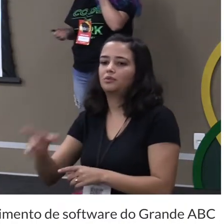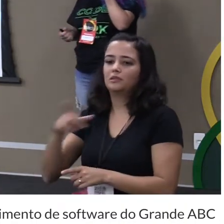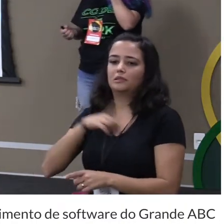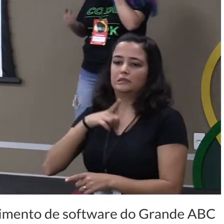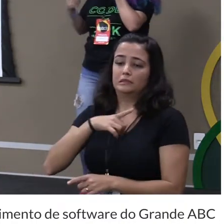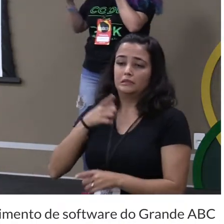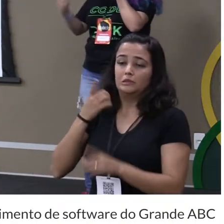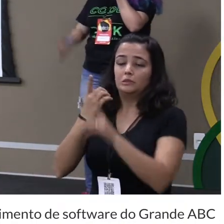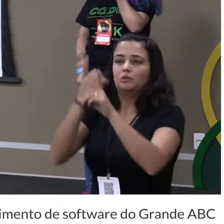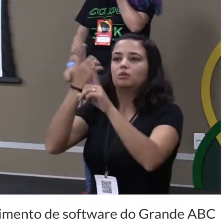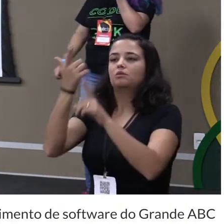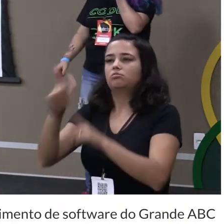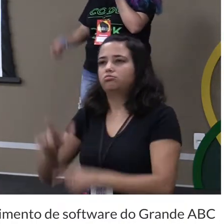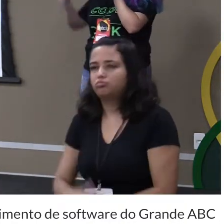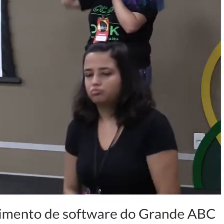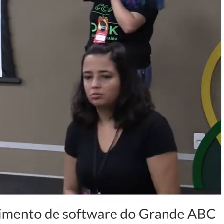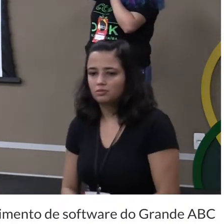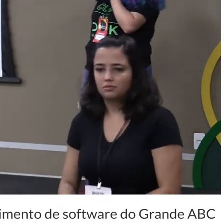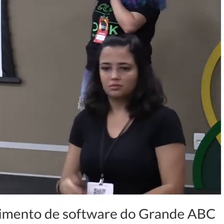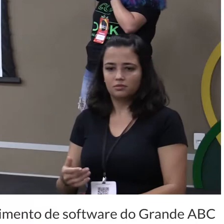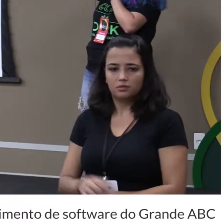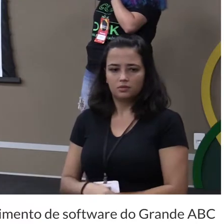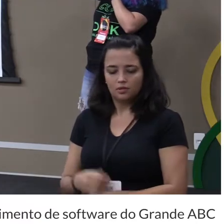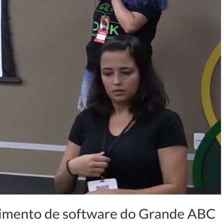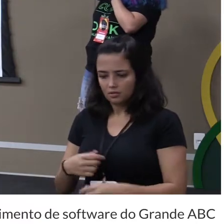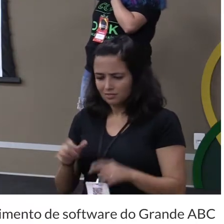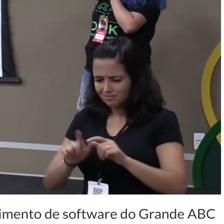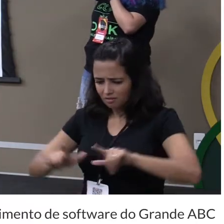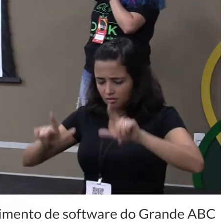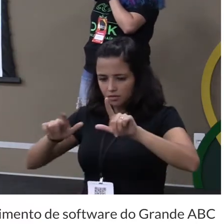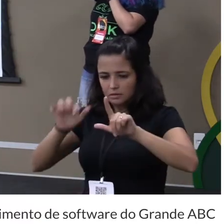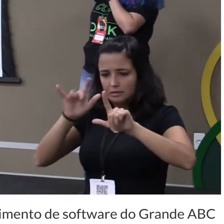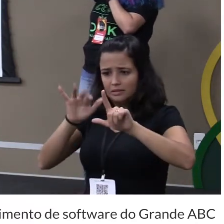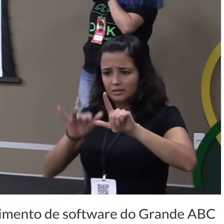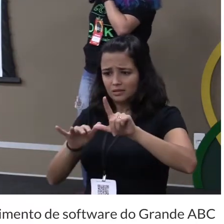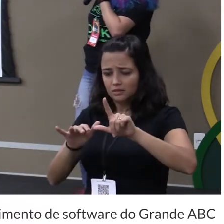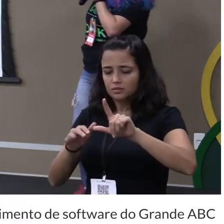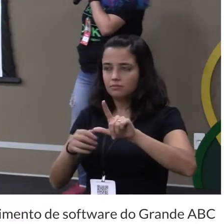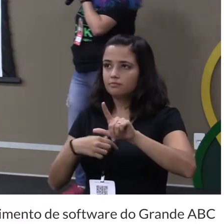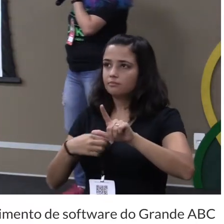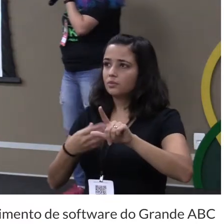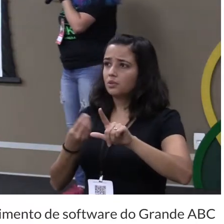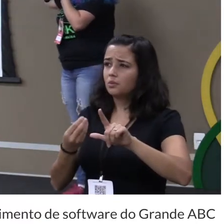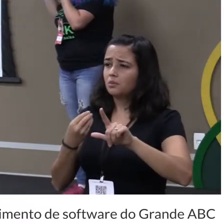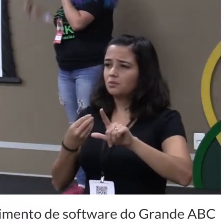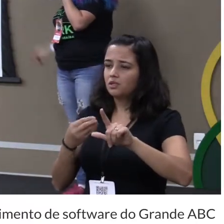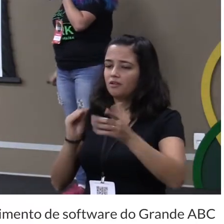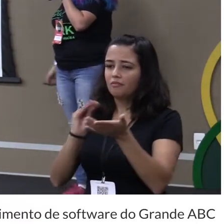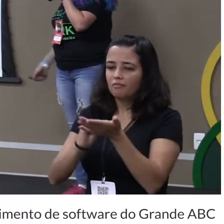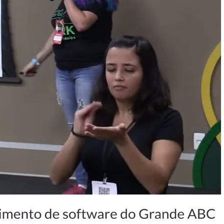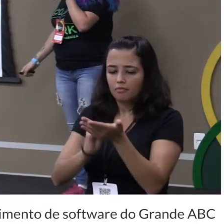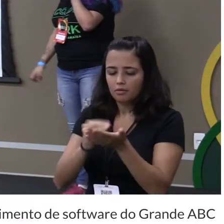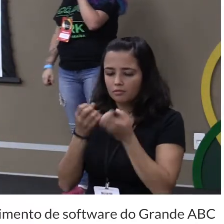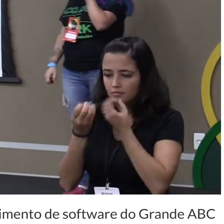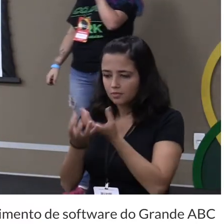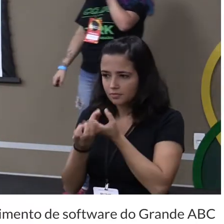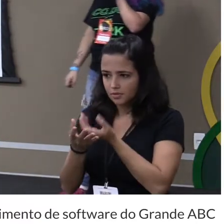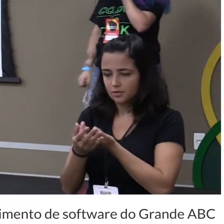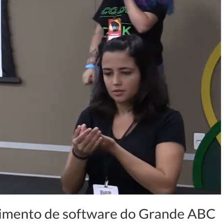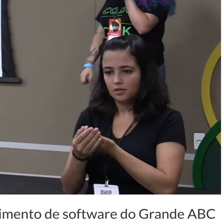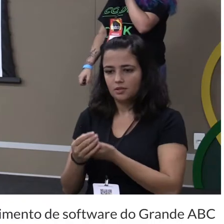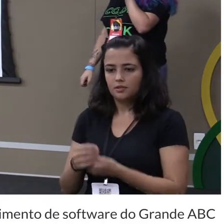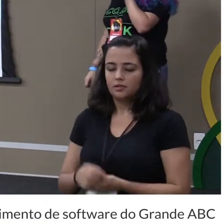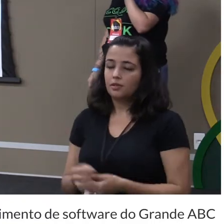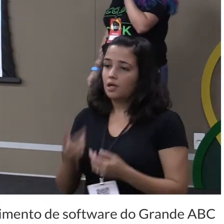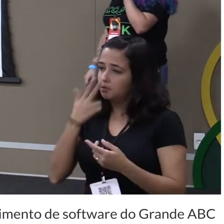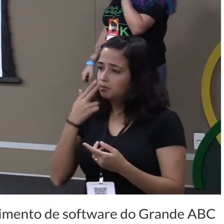aí tipo eu ia testar com o leitor de tela aí eu falava meu Deus calma aí tem que tá faltando tal coisa ah não